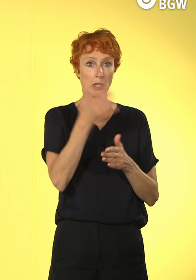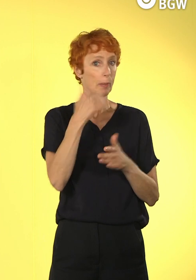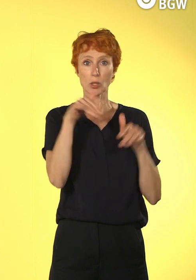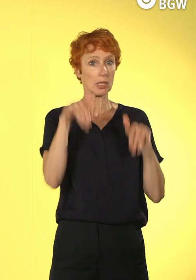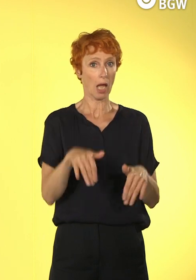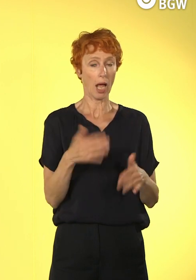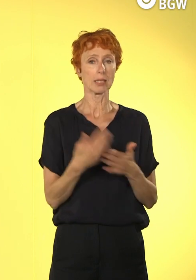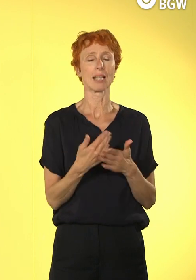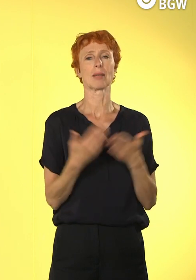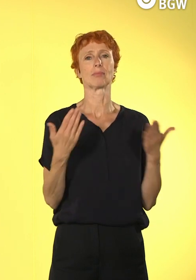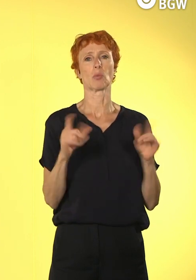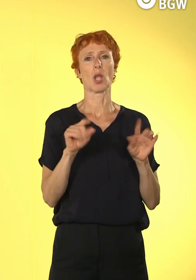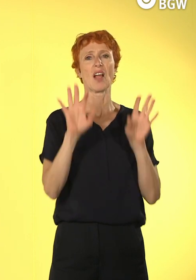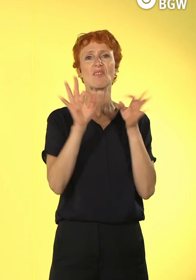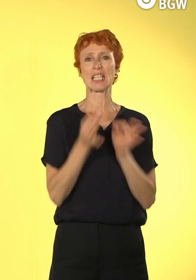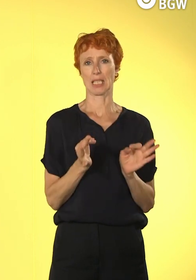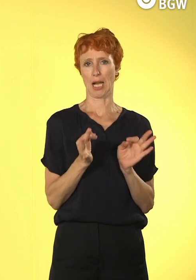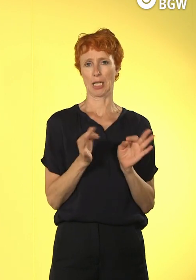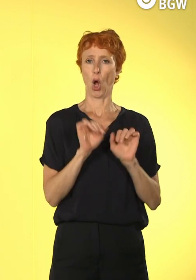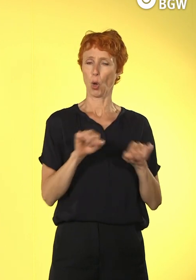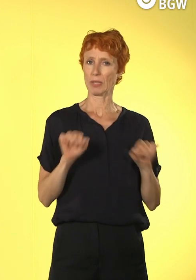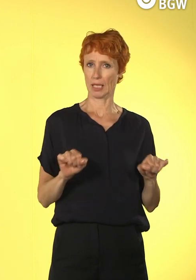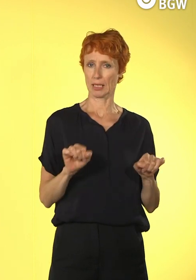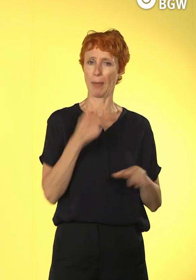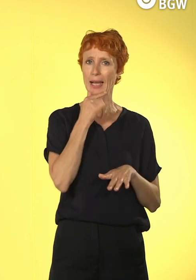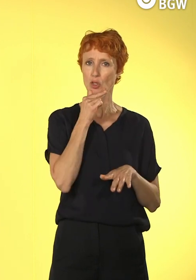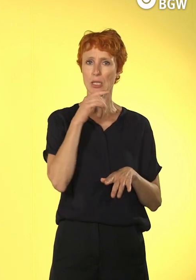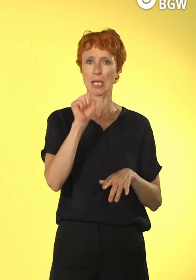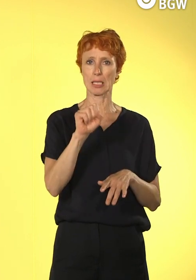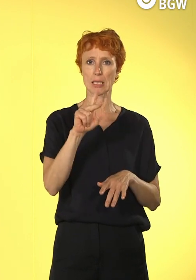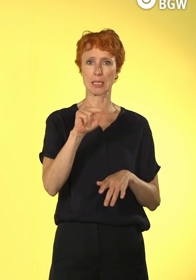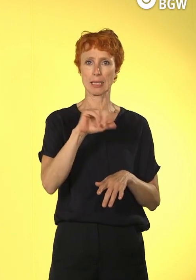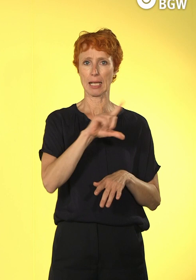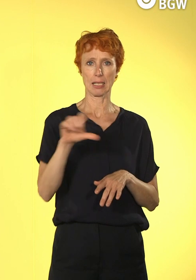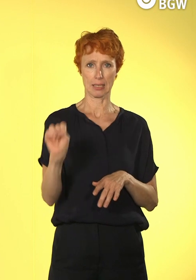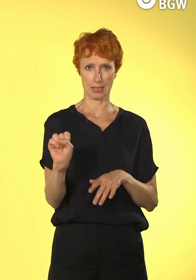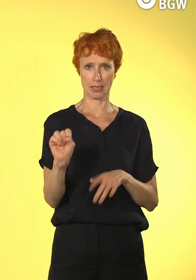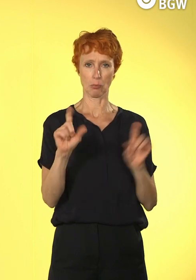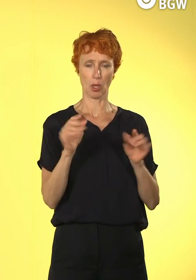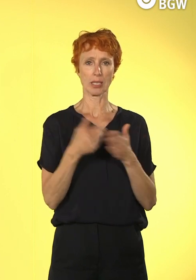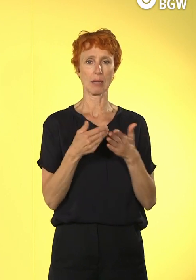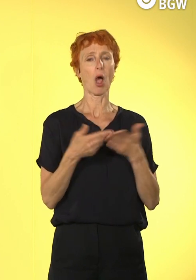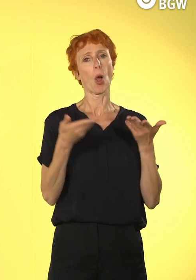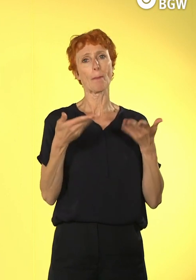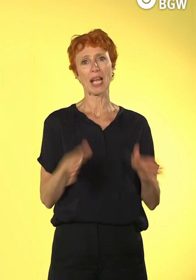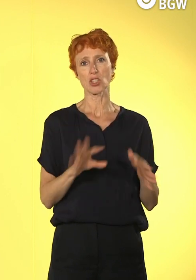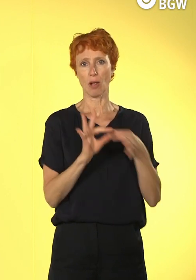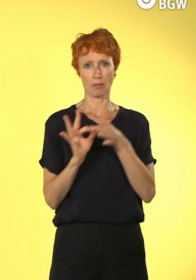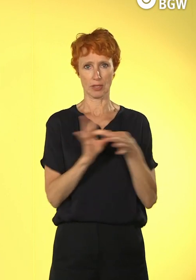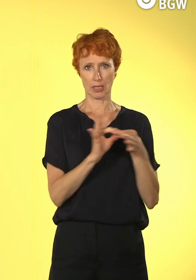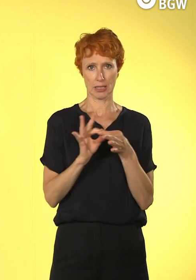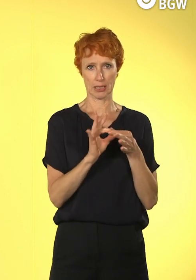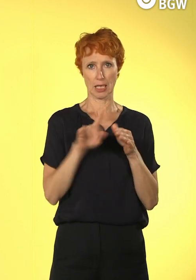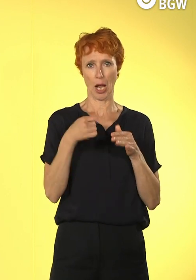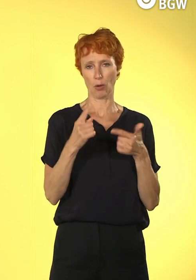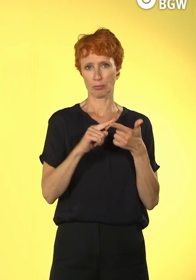Kompetenzen im Englischen der Skills. Also ist auch hier Readiness ein Aspekt in diesem Dreiklang, den wir sehen.